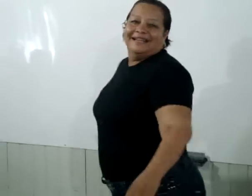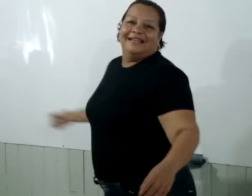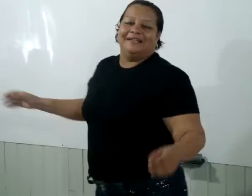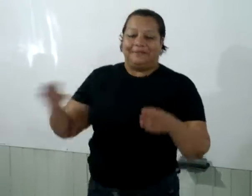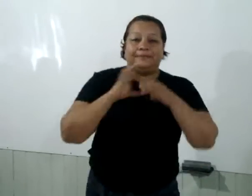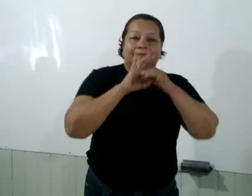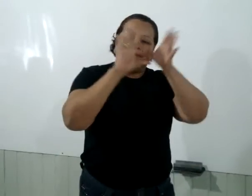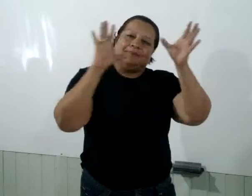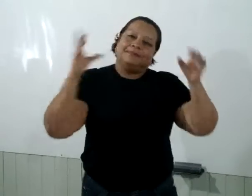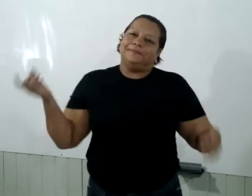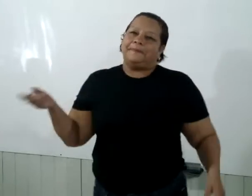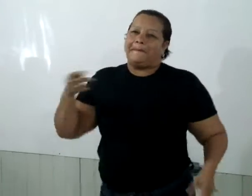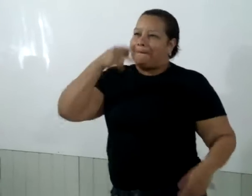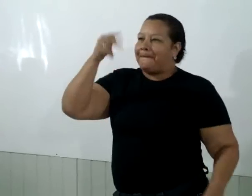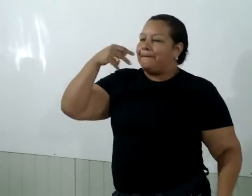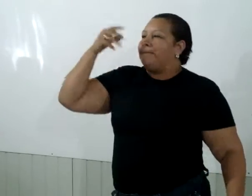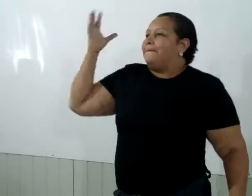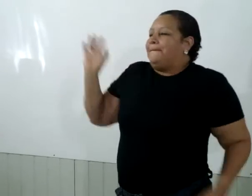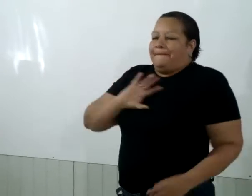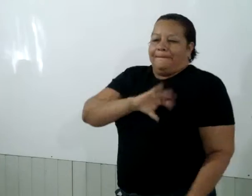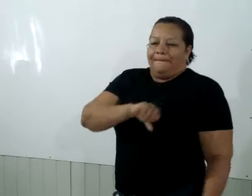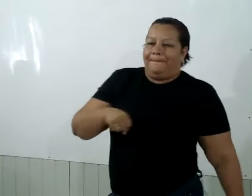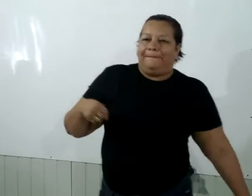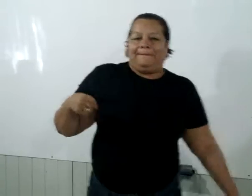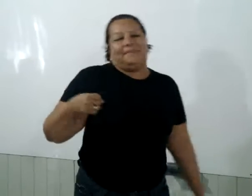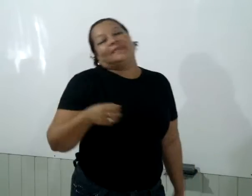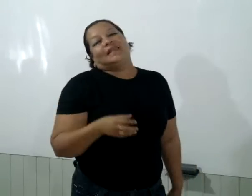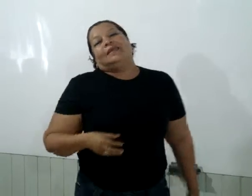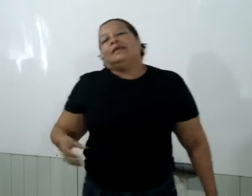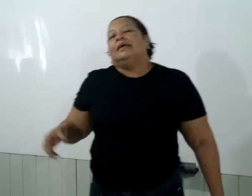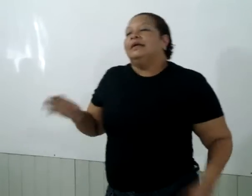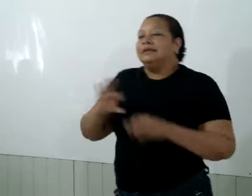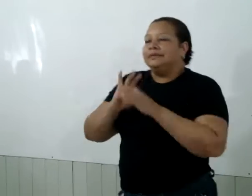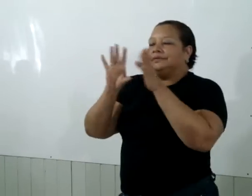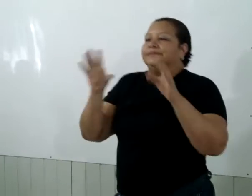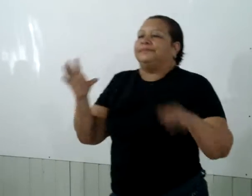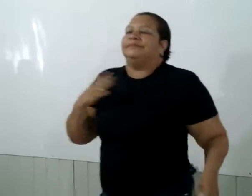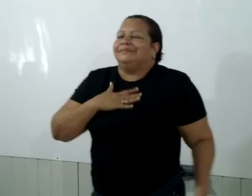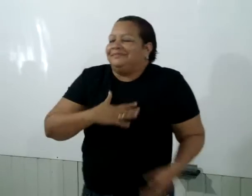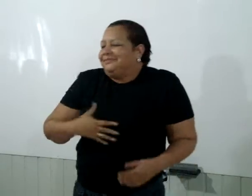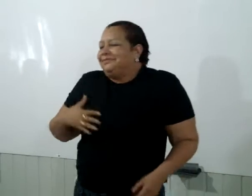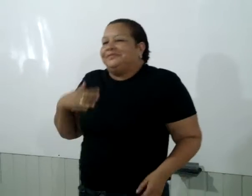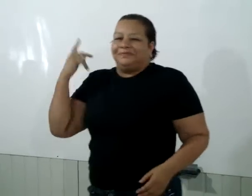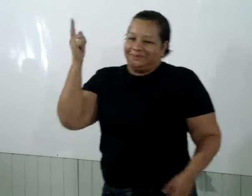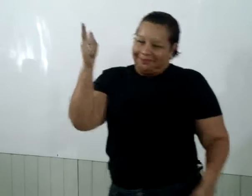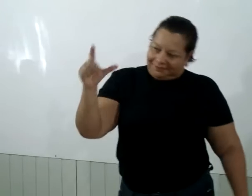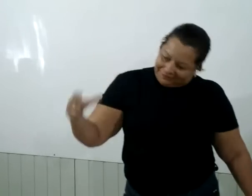Deixa eu dizer que te amo Deixa eu gostar de você